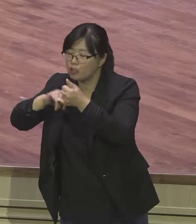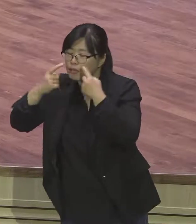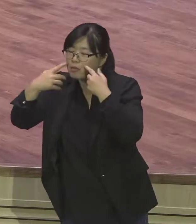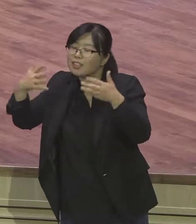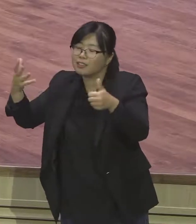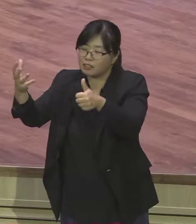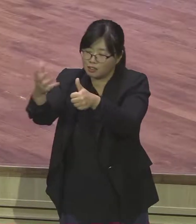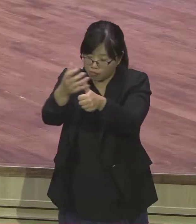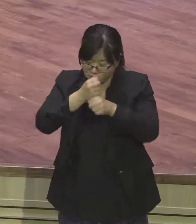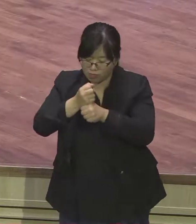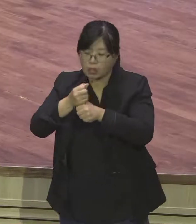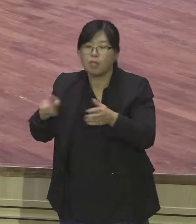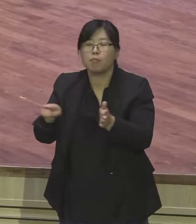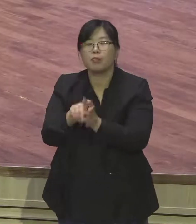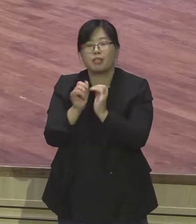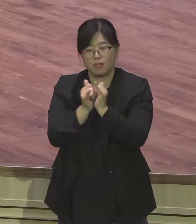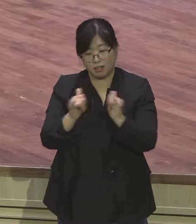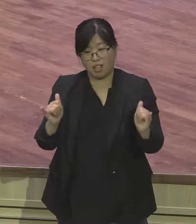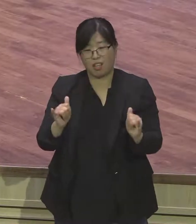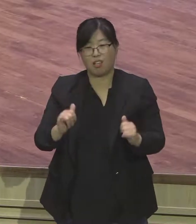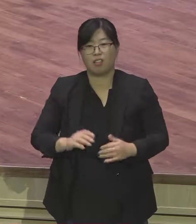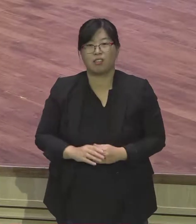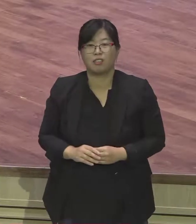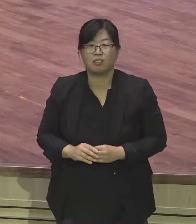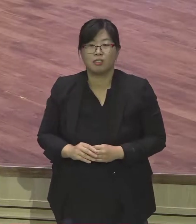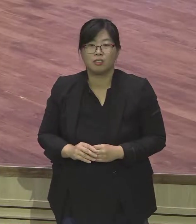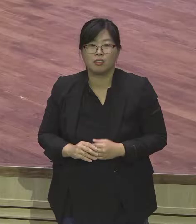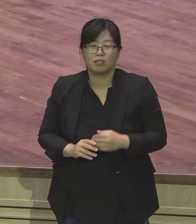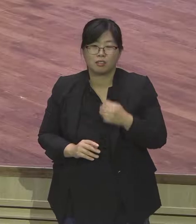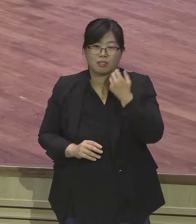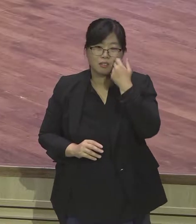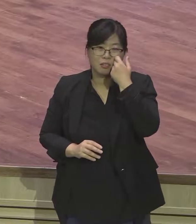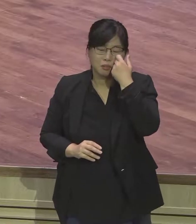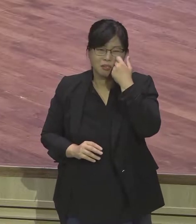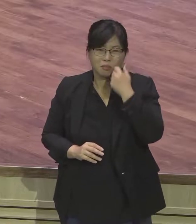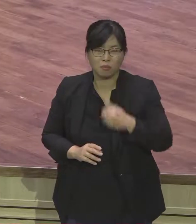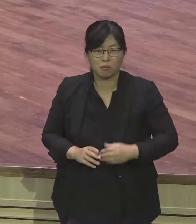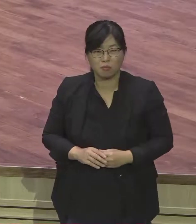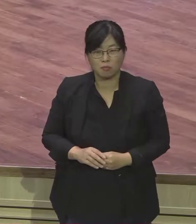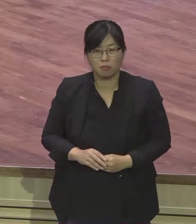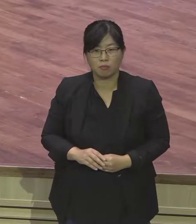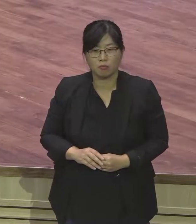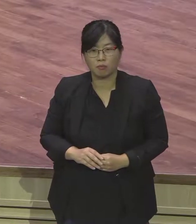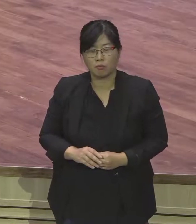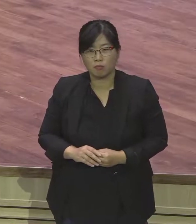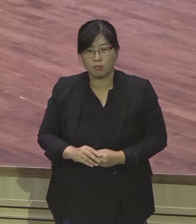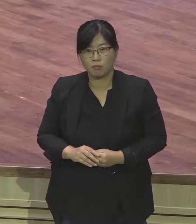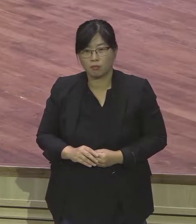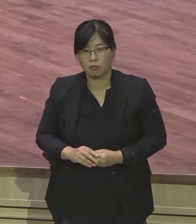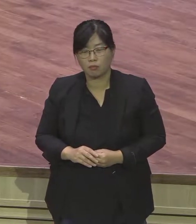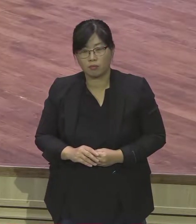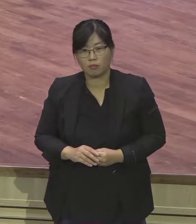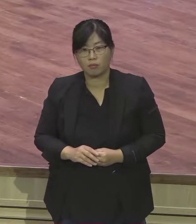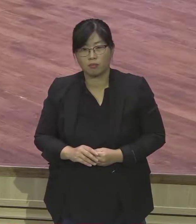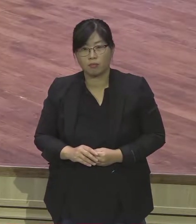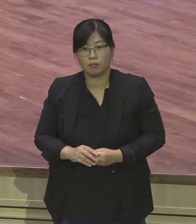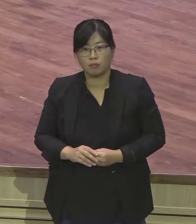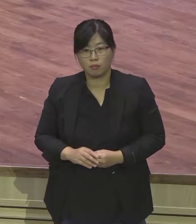통해서 우리가 볼 수 있는 것은요 요셉이 자신이 죽은 시점에서 생명 살리는 도전했다는 겁니다